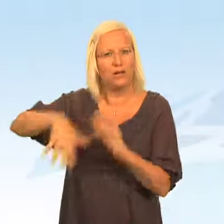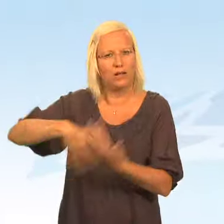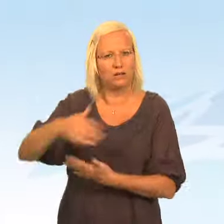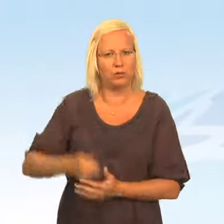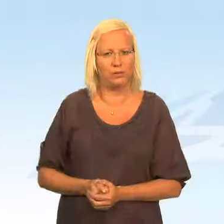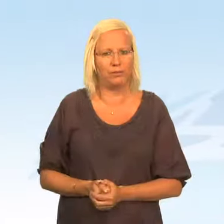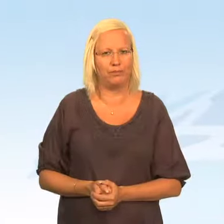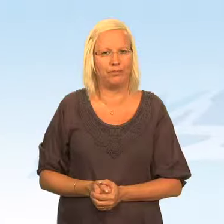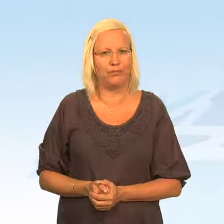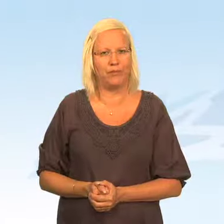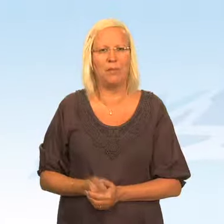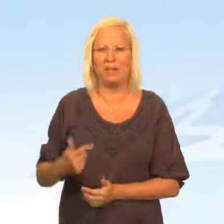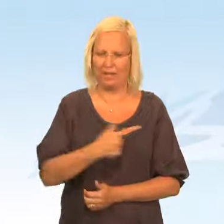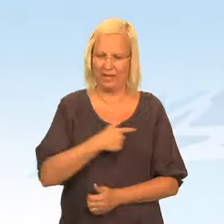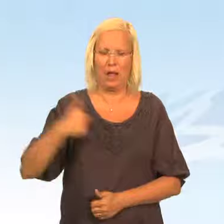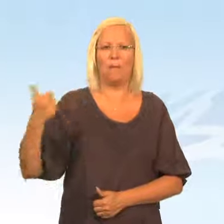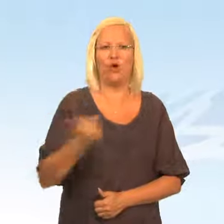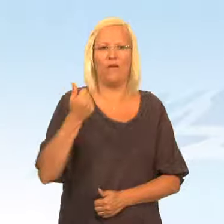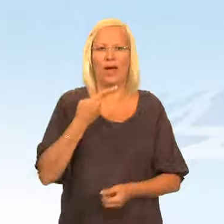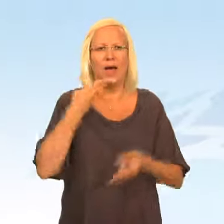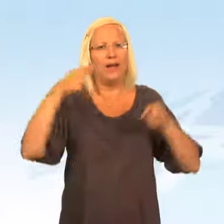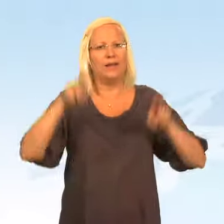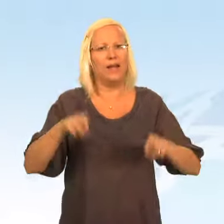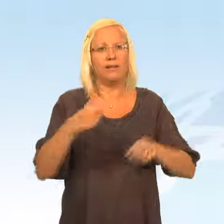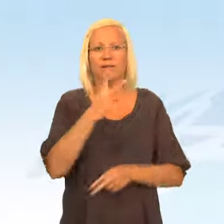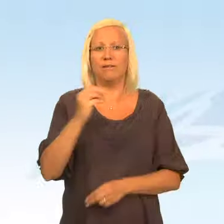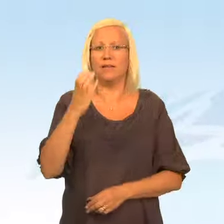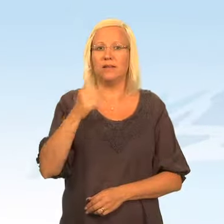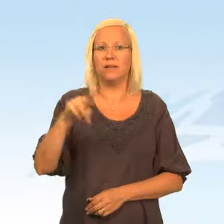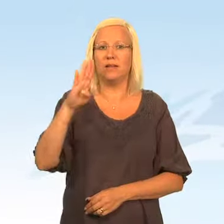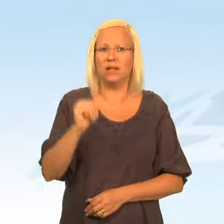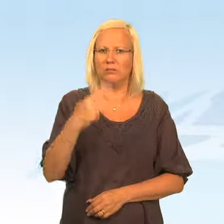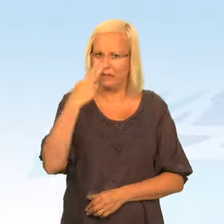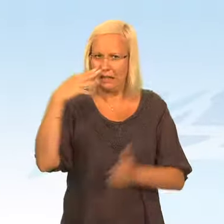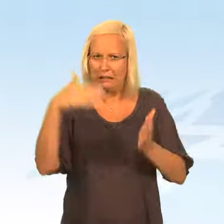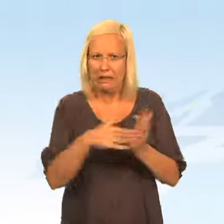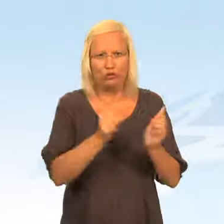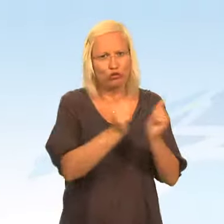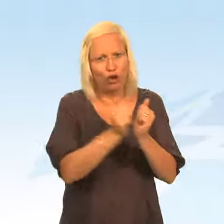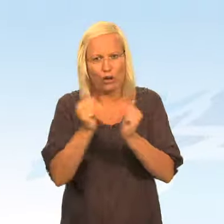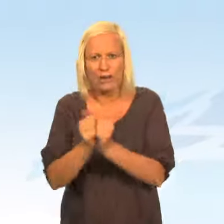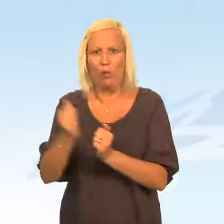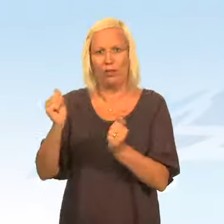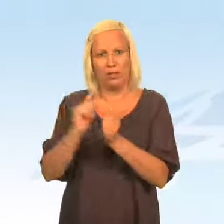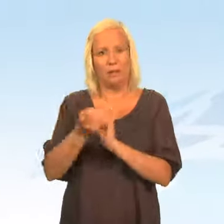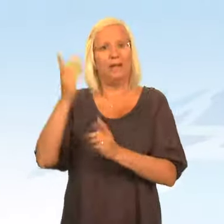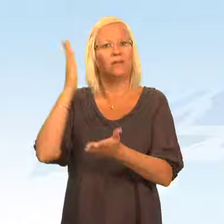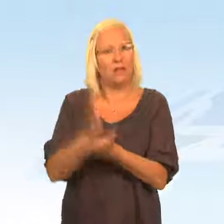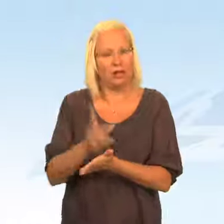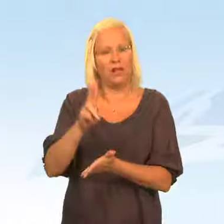och integration. Men rättväsendet behövs för att se till att saker och ting blir rätt när det har